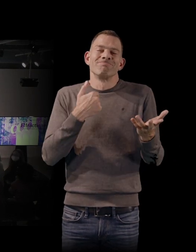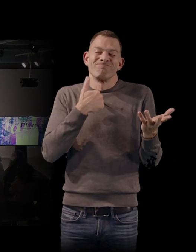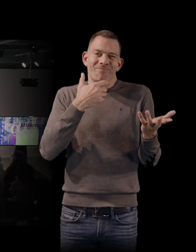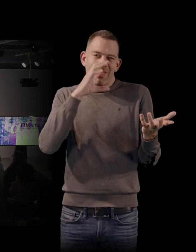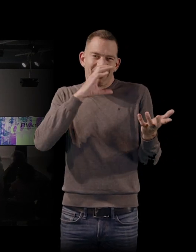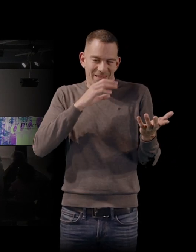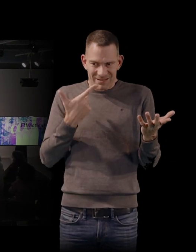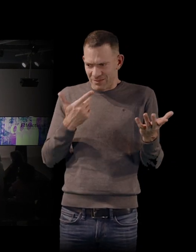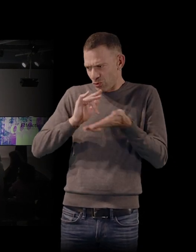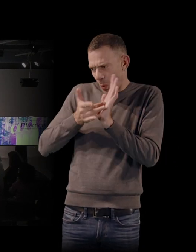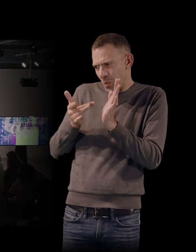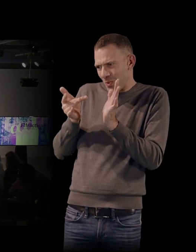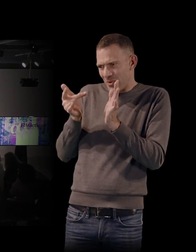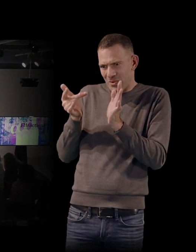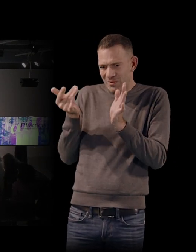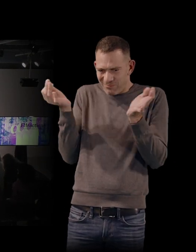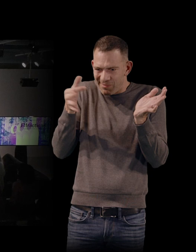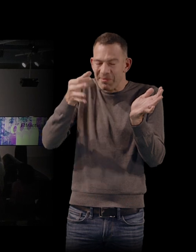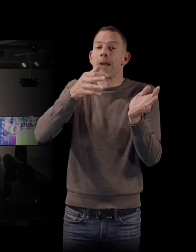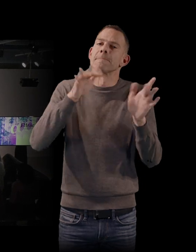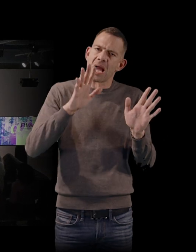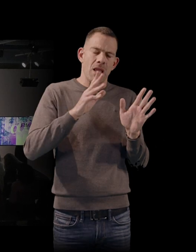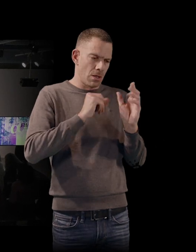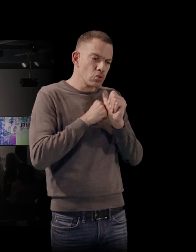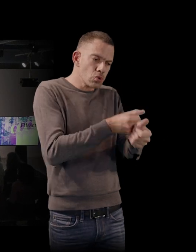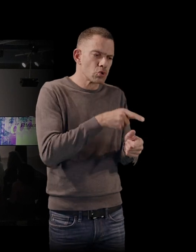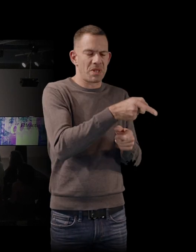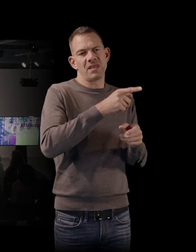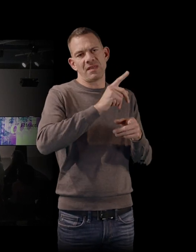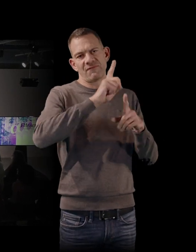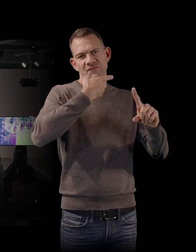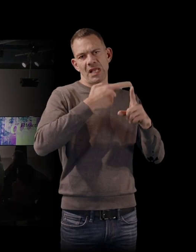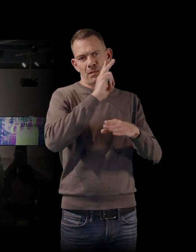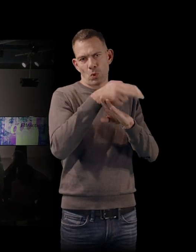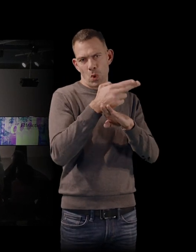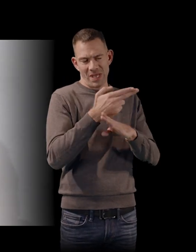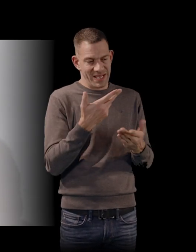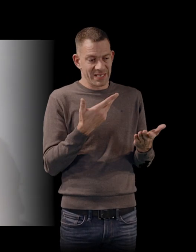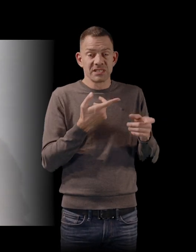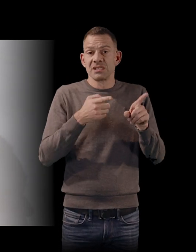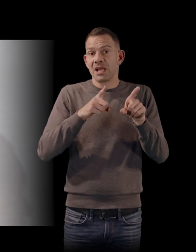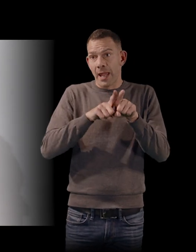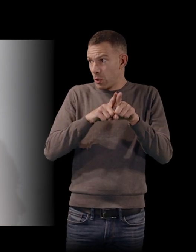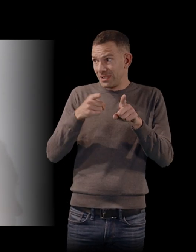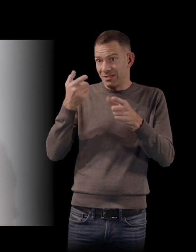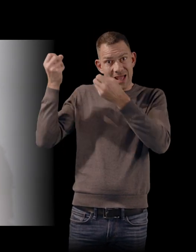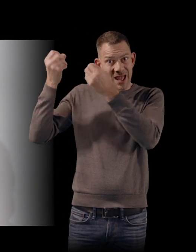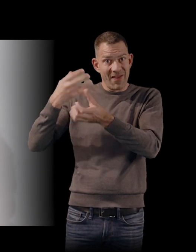ça, mais en gardant comme fil conducteur le tournage de ce film et comment ça impacte aussi ce tournage, que les